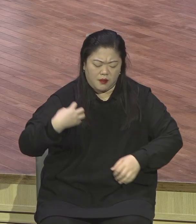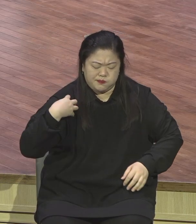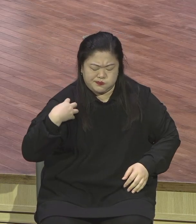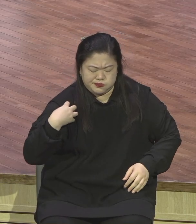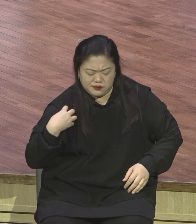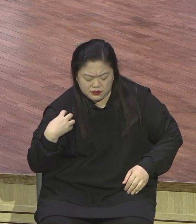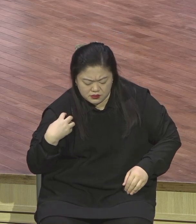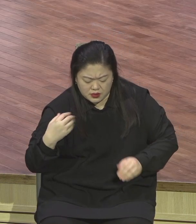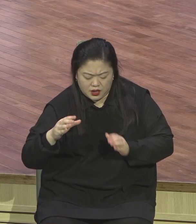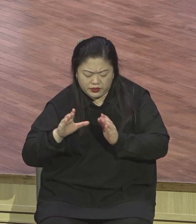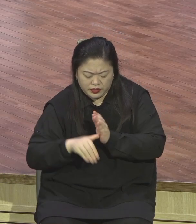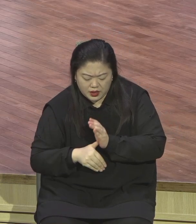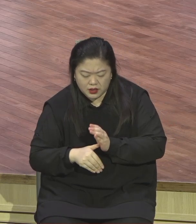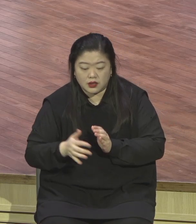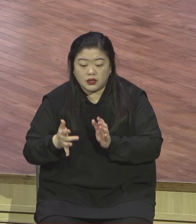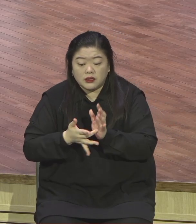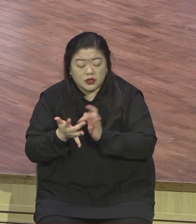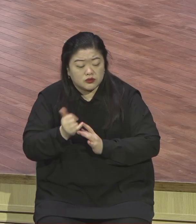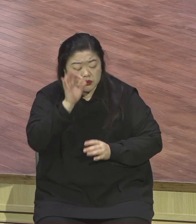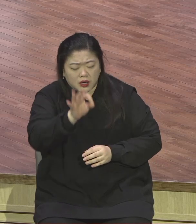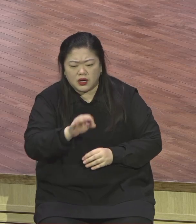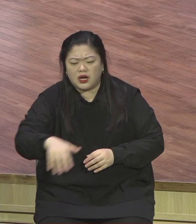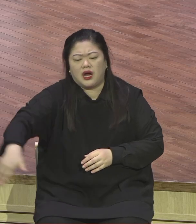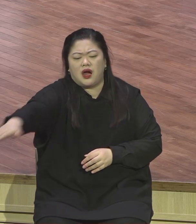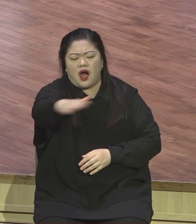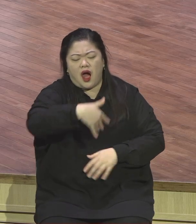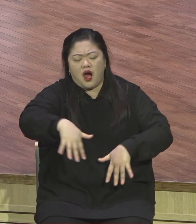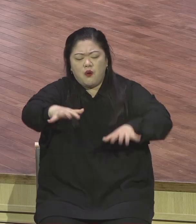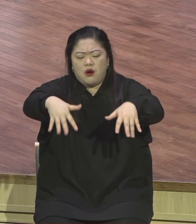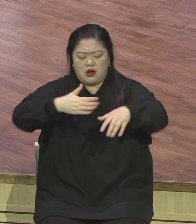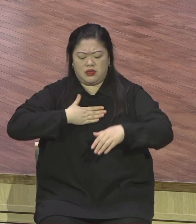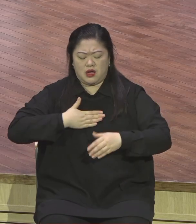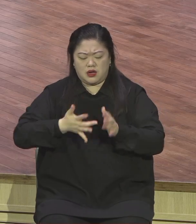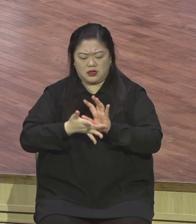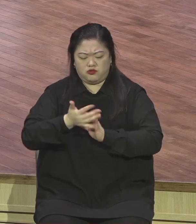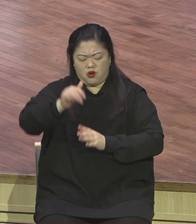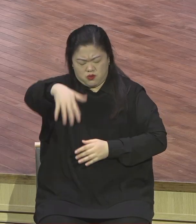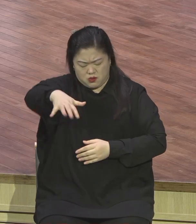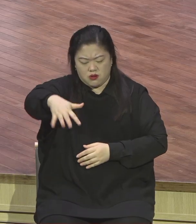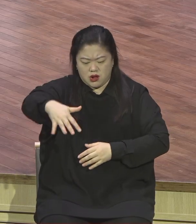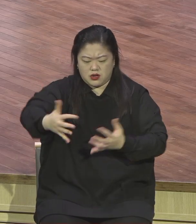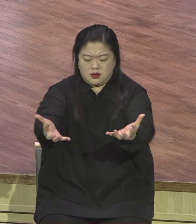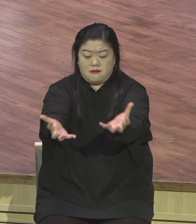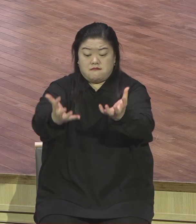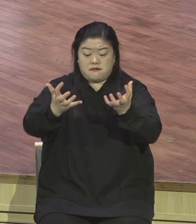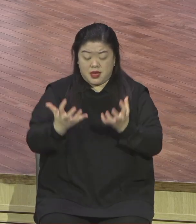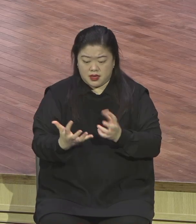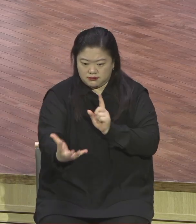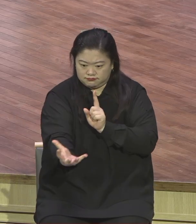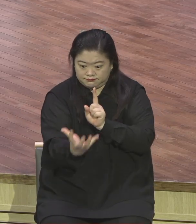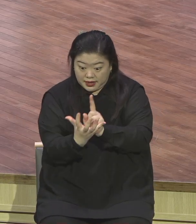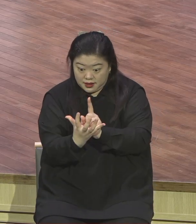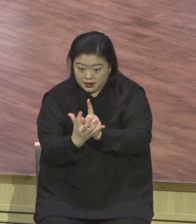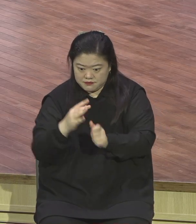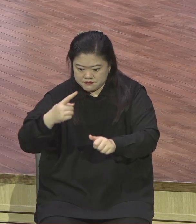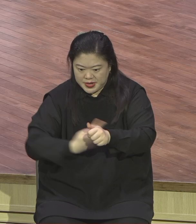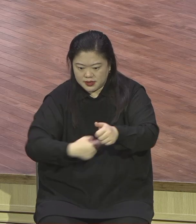다 내게로 오라. 내가 너를 쉬게 하리라. 그 당시에 이 사람들이